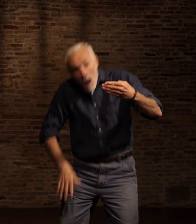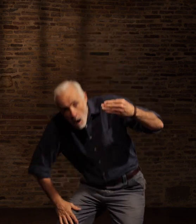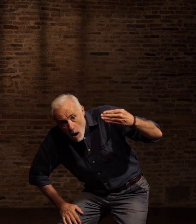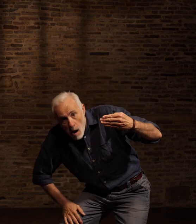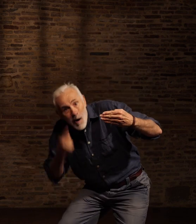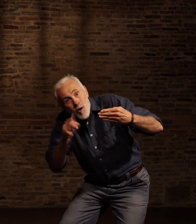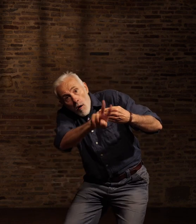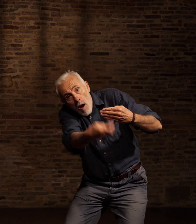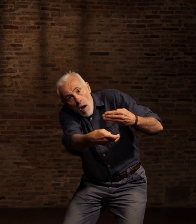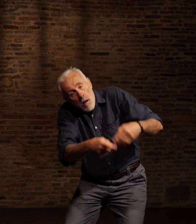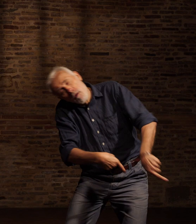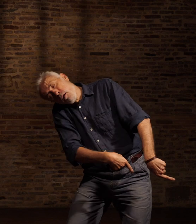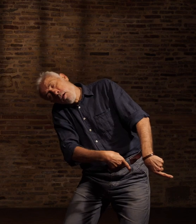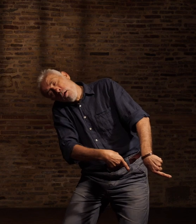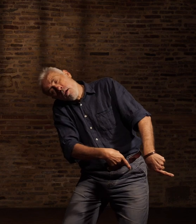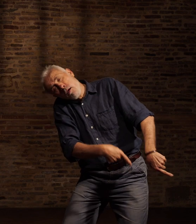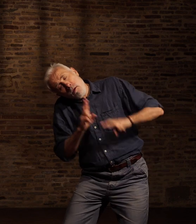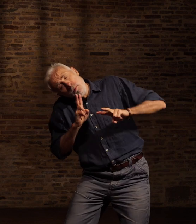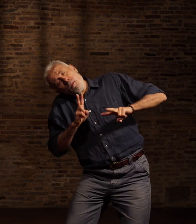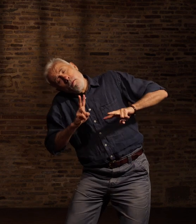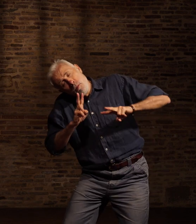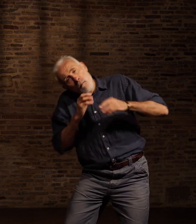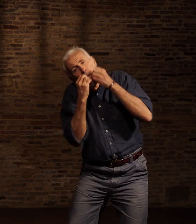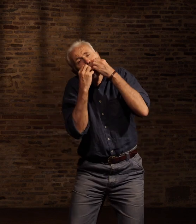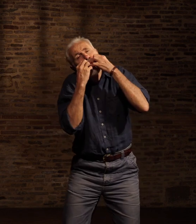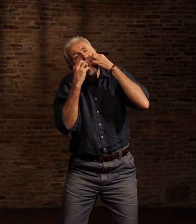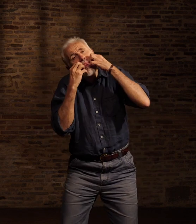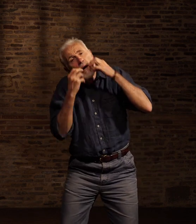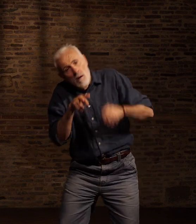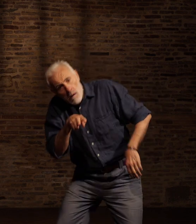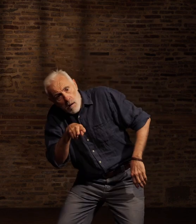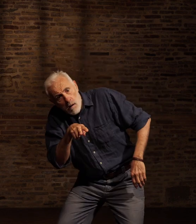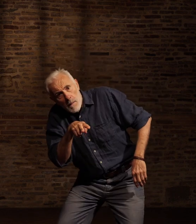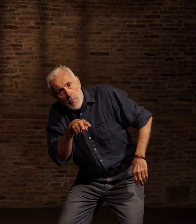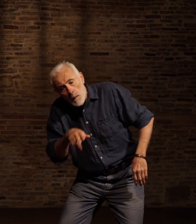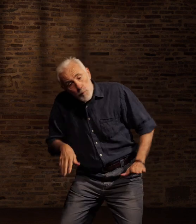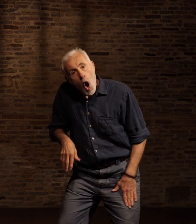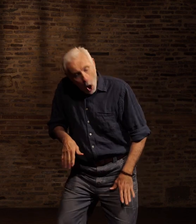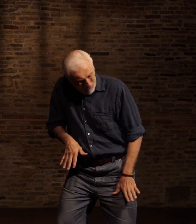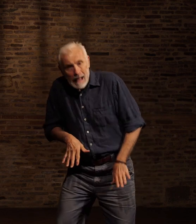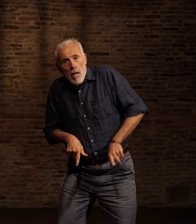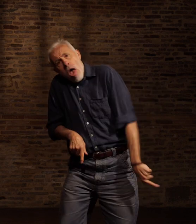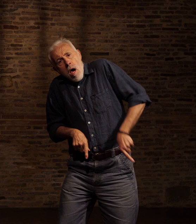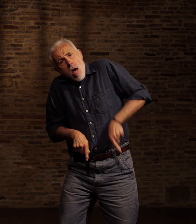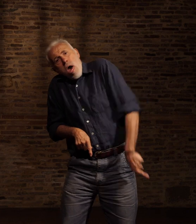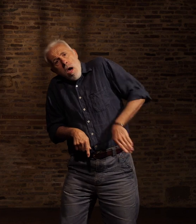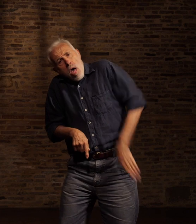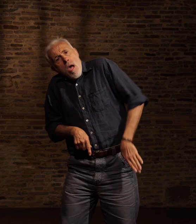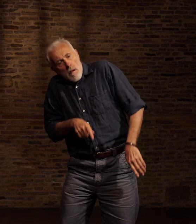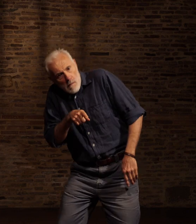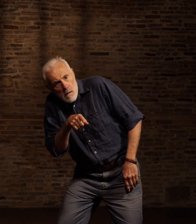Il respirait péniblement Une salive écumeuse débordait de ses lèvres Son pied gauche se contractait spasmodiquement